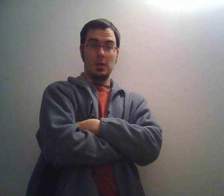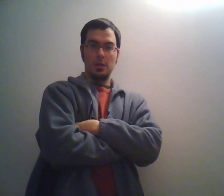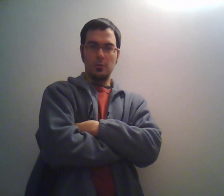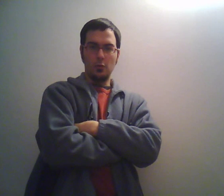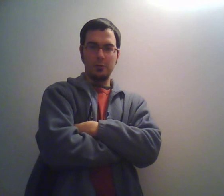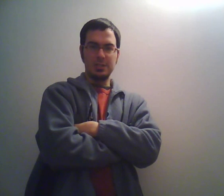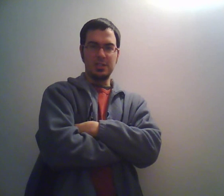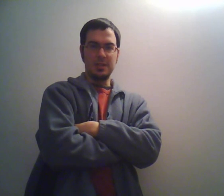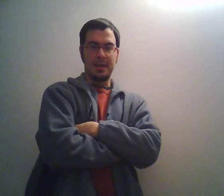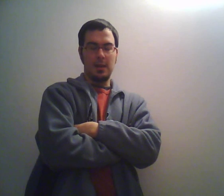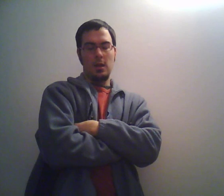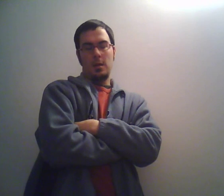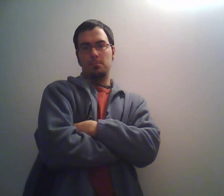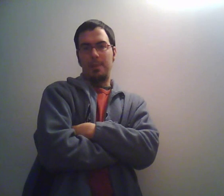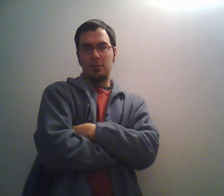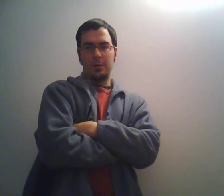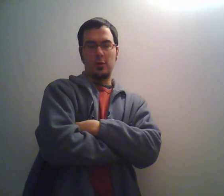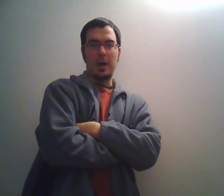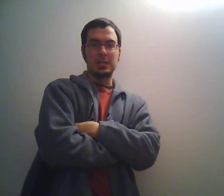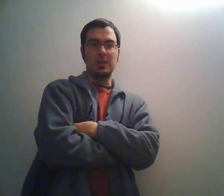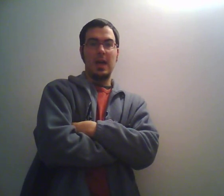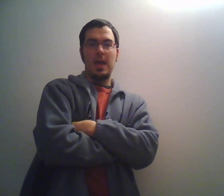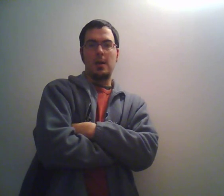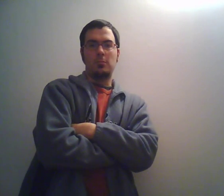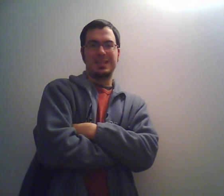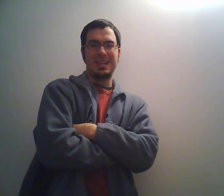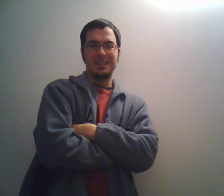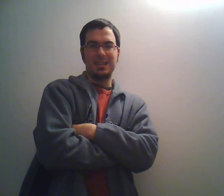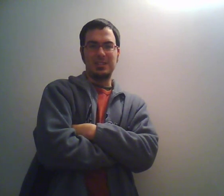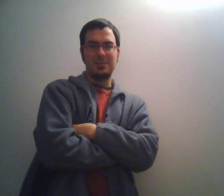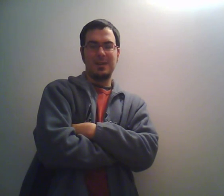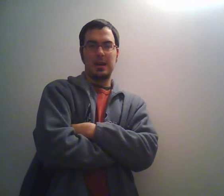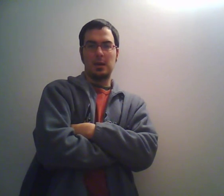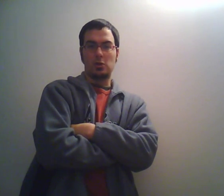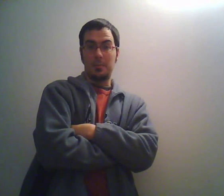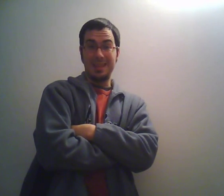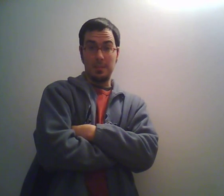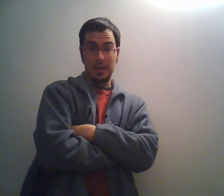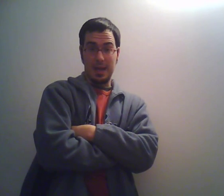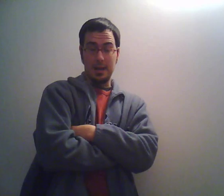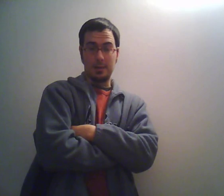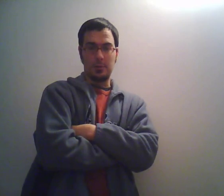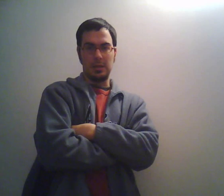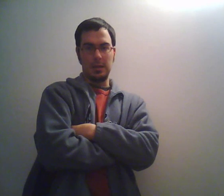Non vi dice niente, beh non preoccupatevi. È una serie televisiva su assolutamente americana, quindi